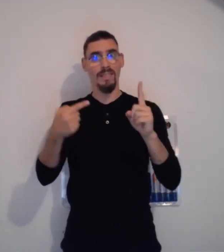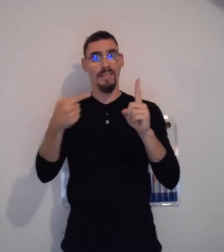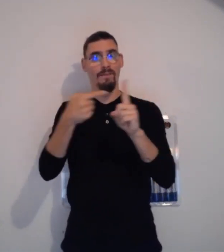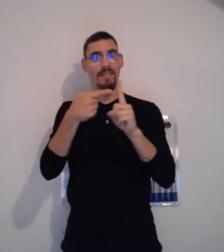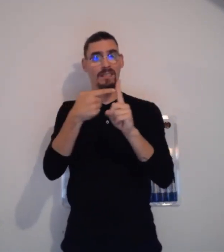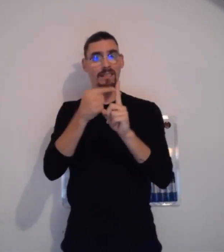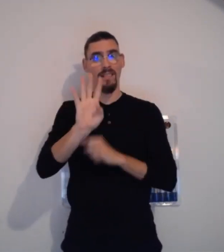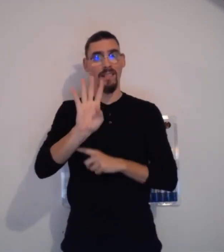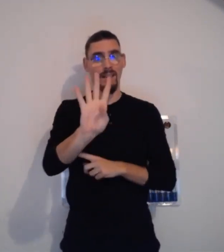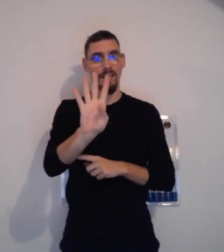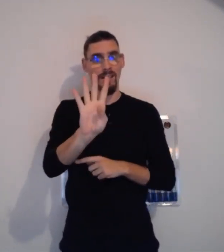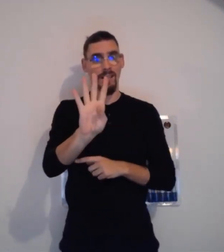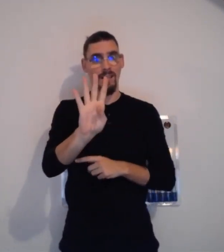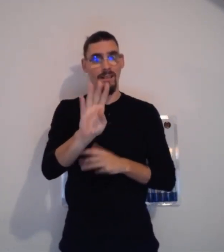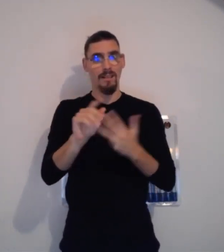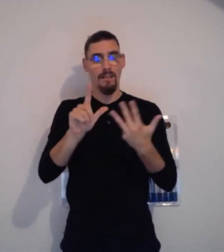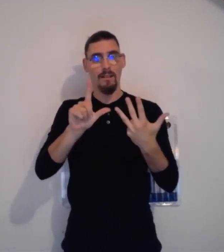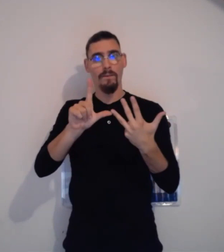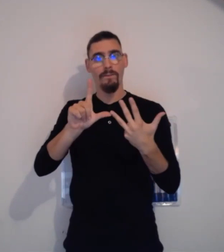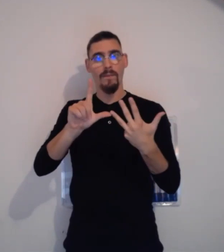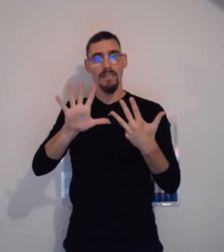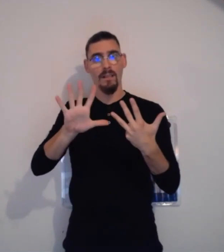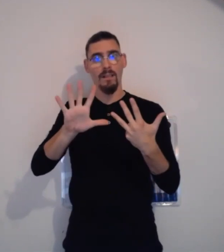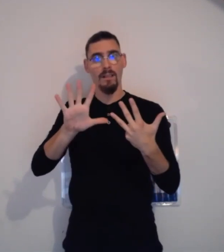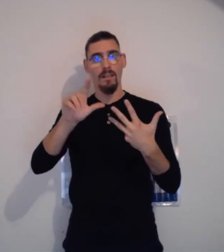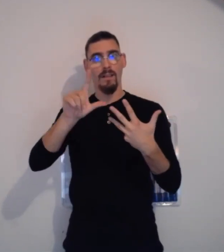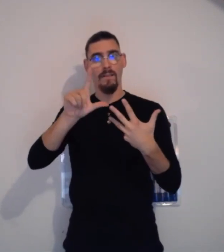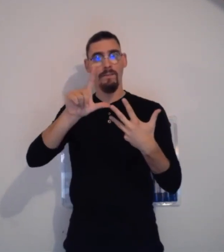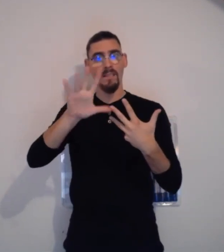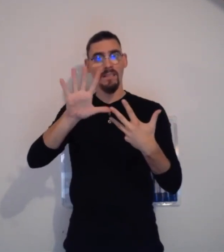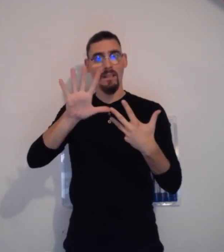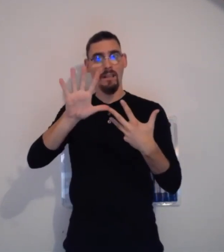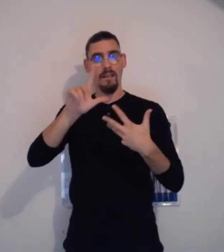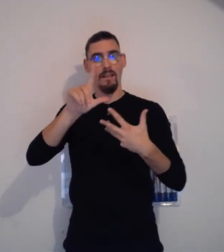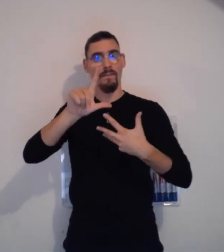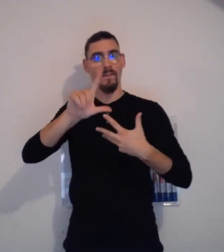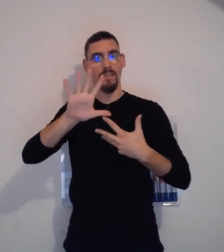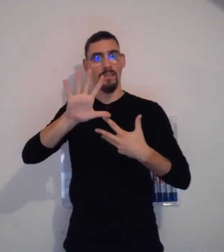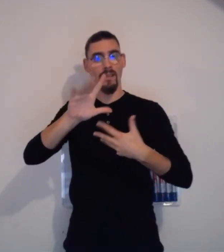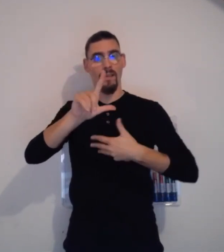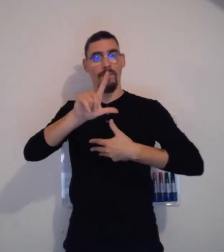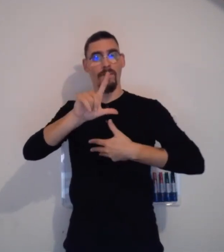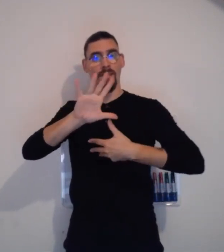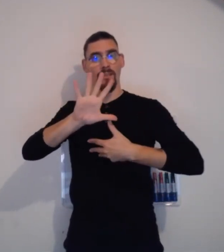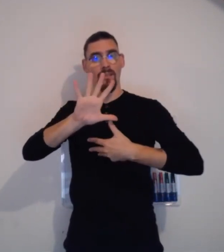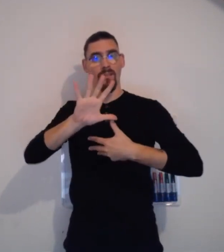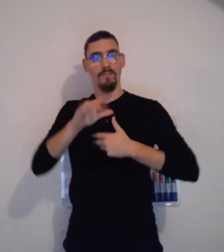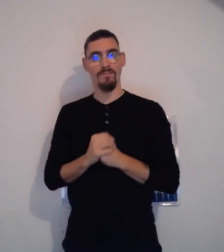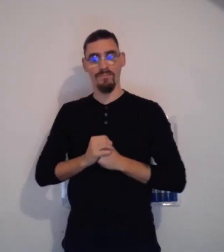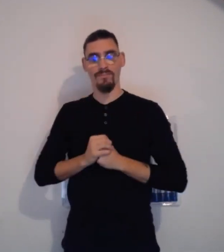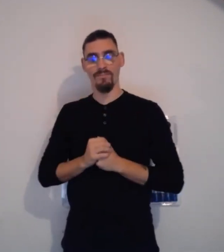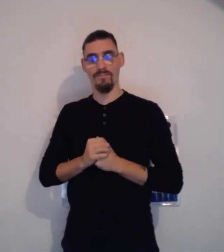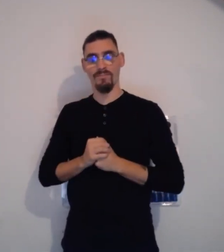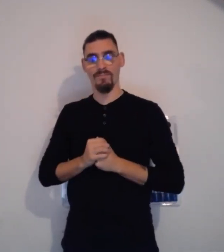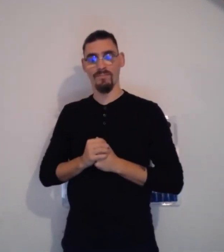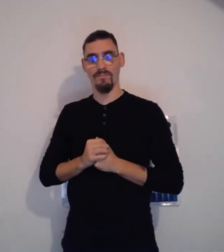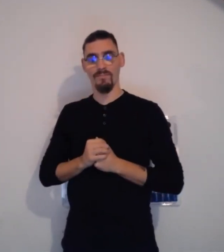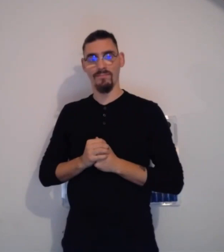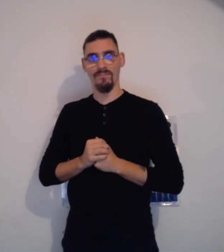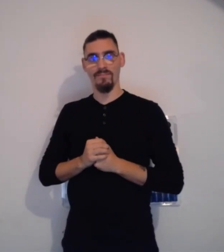coup, les quatre, finalement, on a encore 100%. C'est juste qu'au lieu d'avoir 20, on a 25% pour chacun de